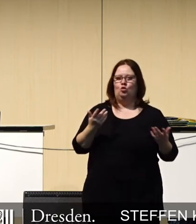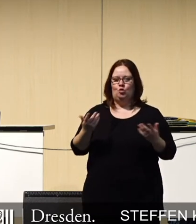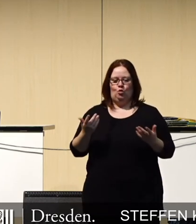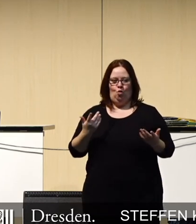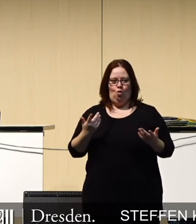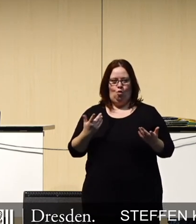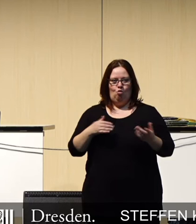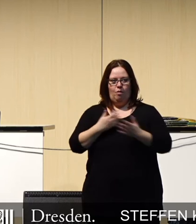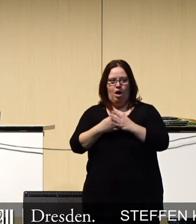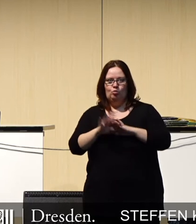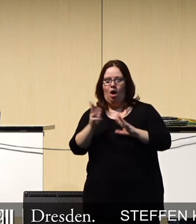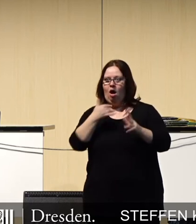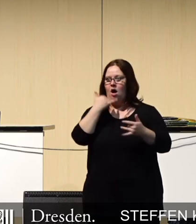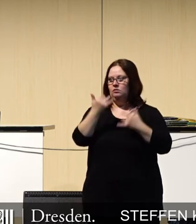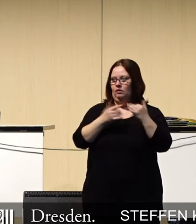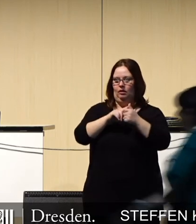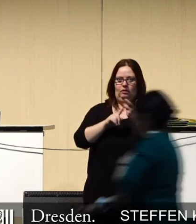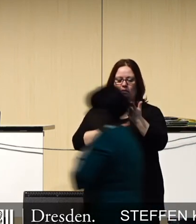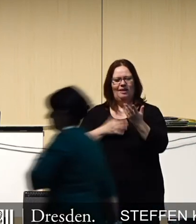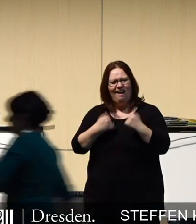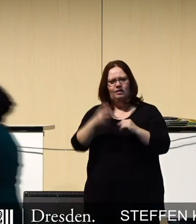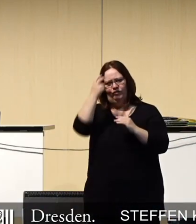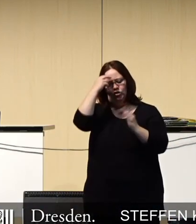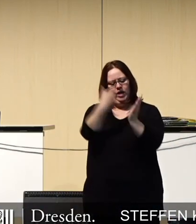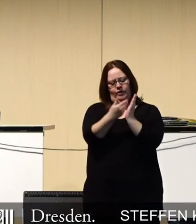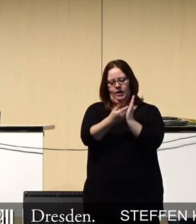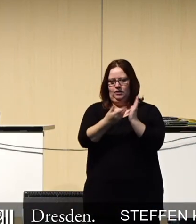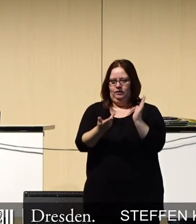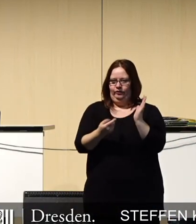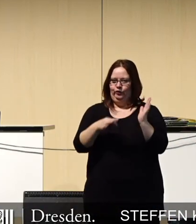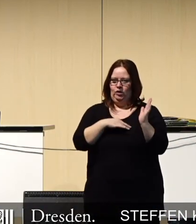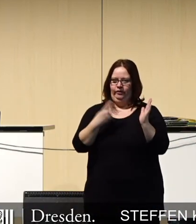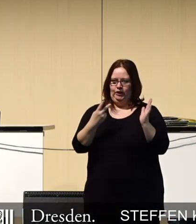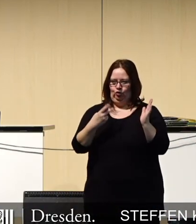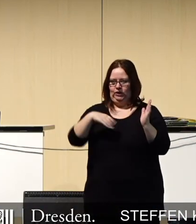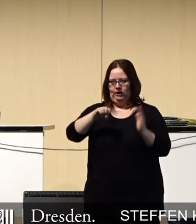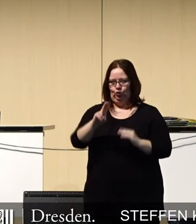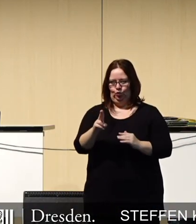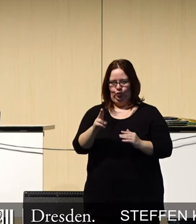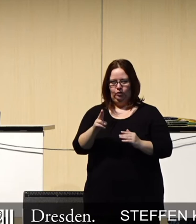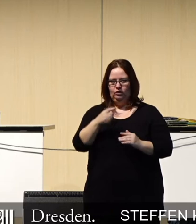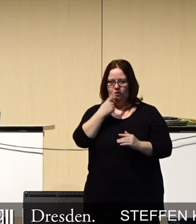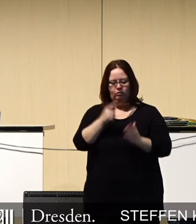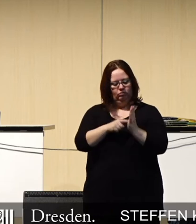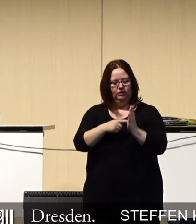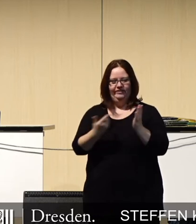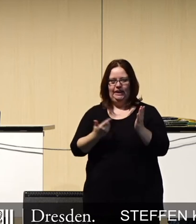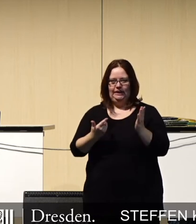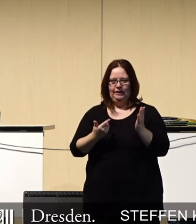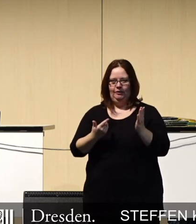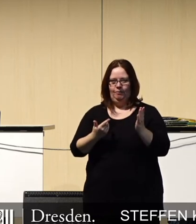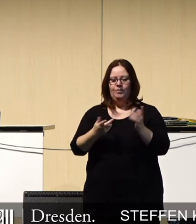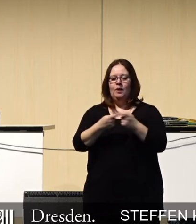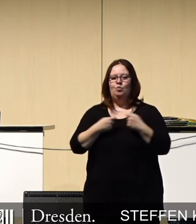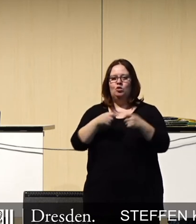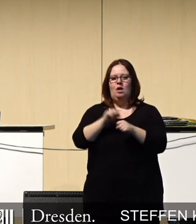große Geschichten erzählen, zu folgen, sondern den wissenschaftlichen Erkenntnissen. Und für uns als CDU-Fraktion ist dort maßgebend das